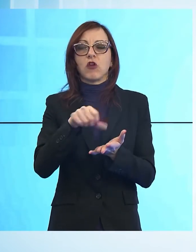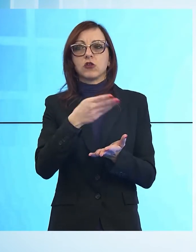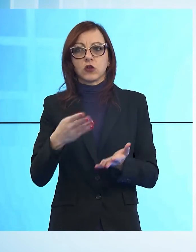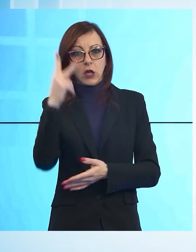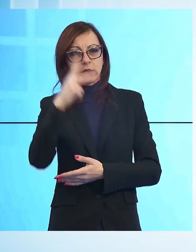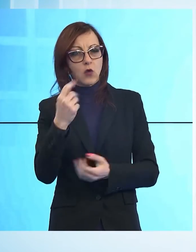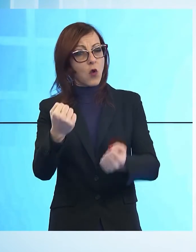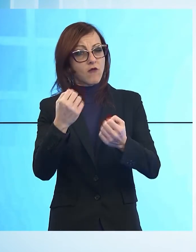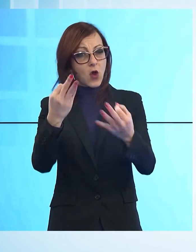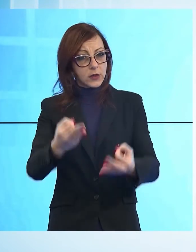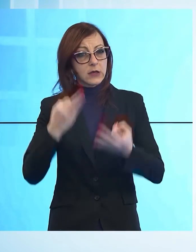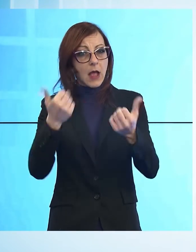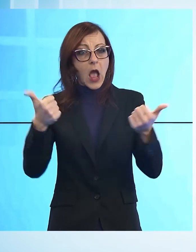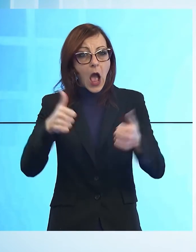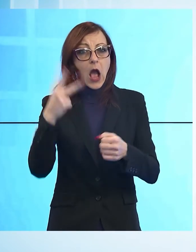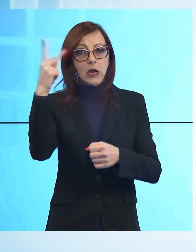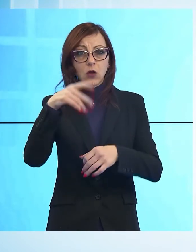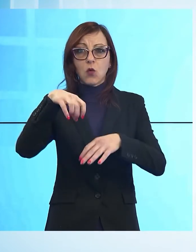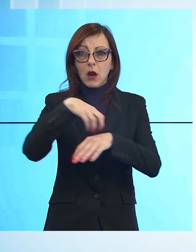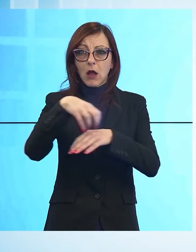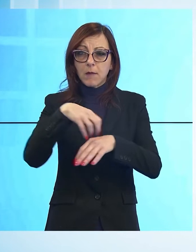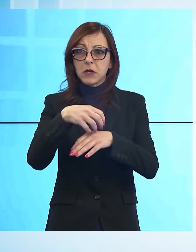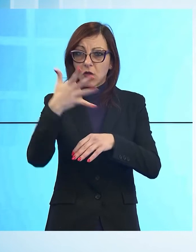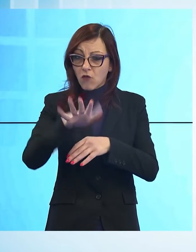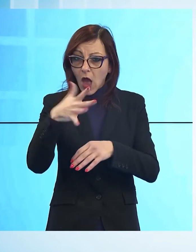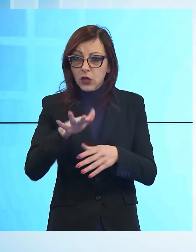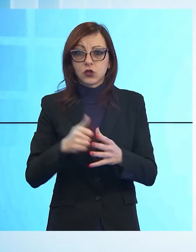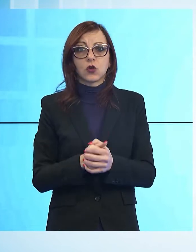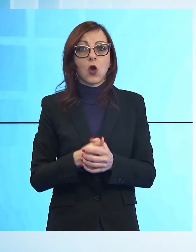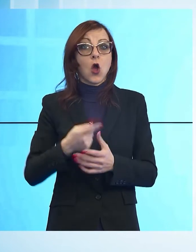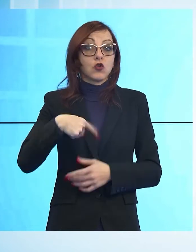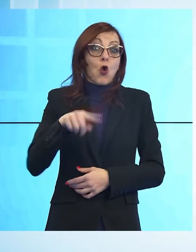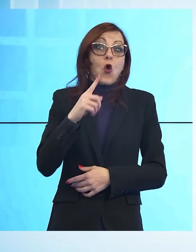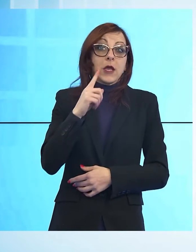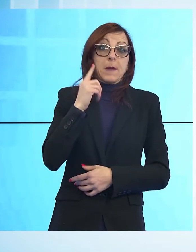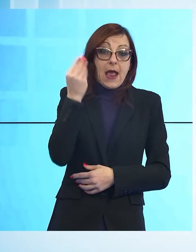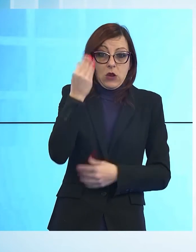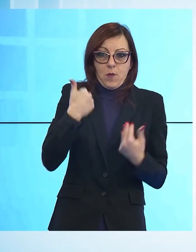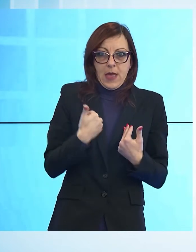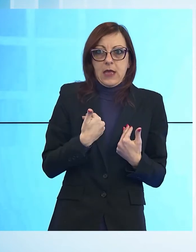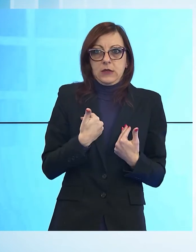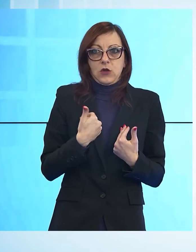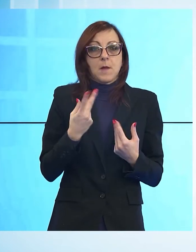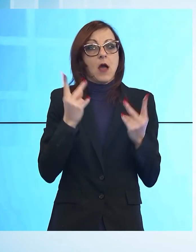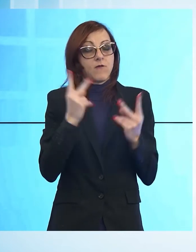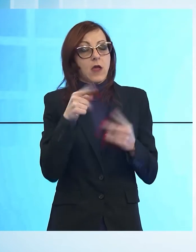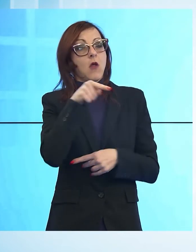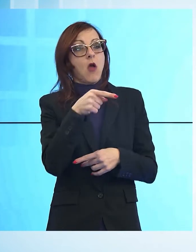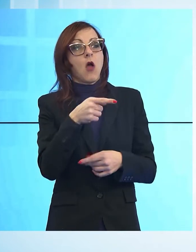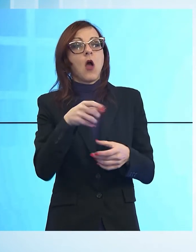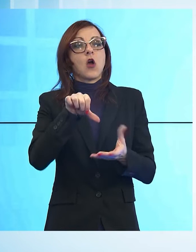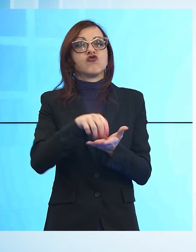amministrato la città, io credo che noi già si sia amministrata meglio, però è una forza importante, è una